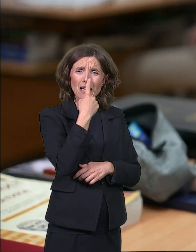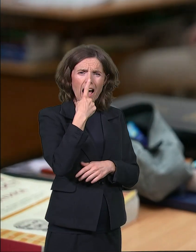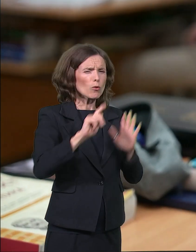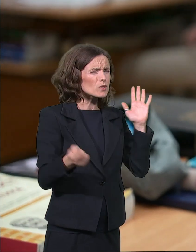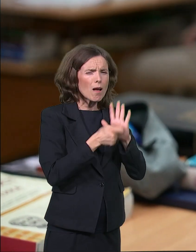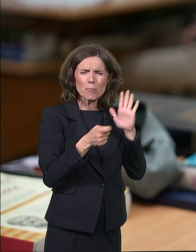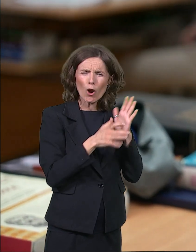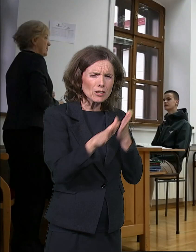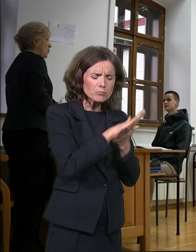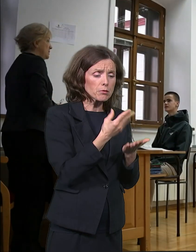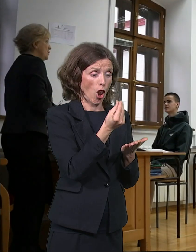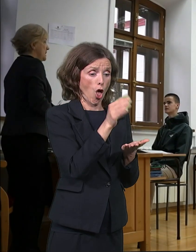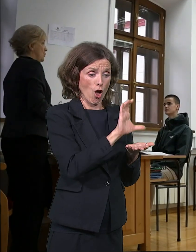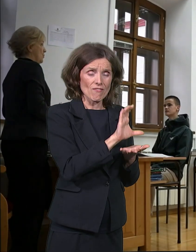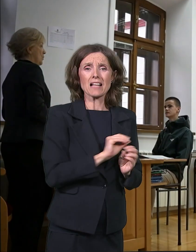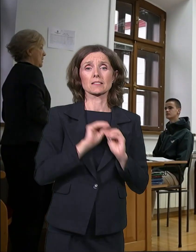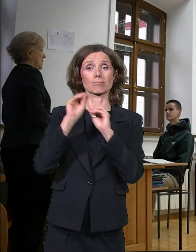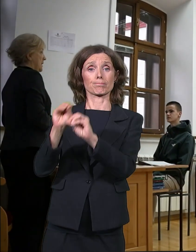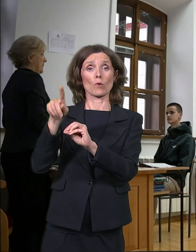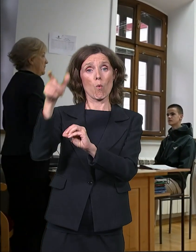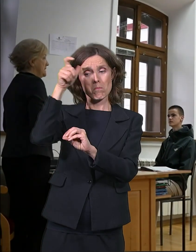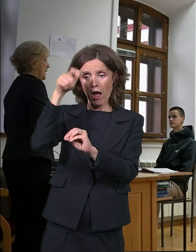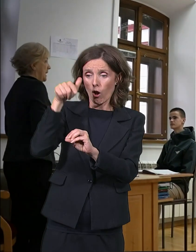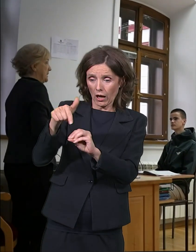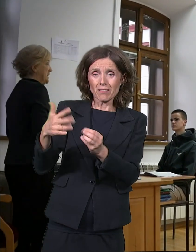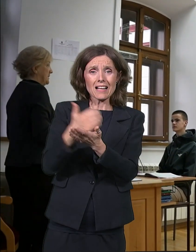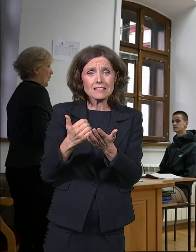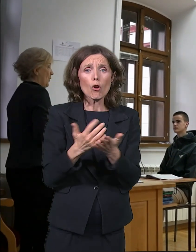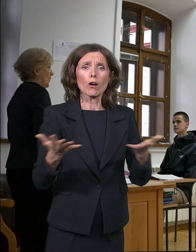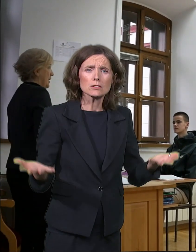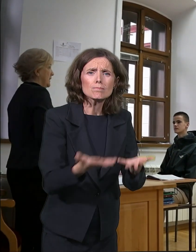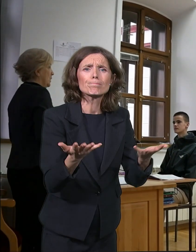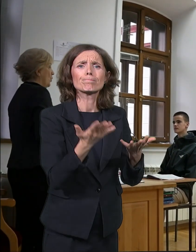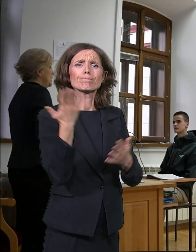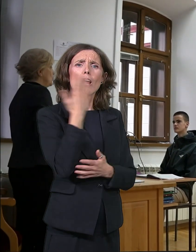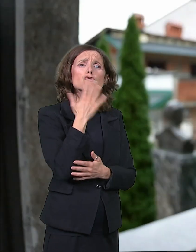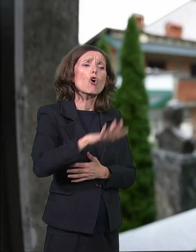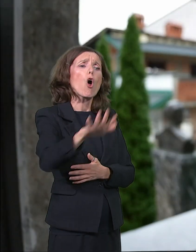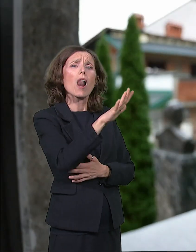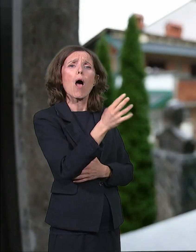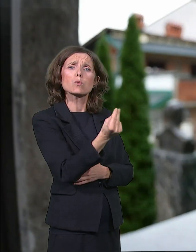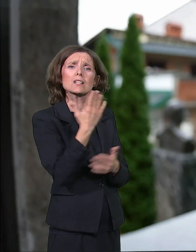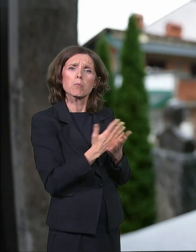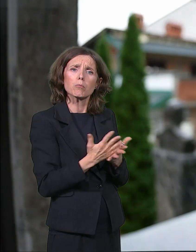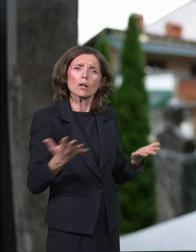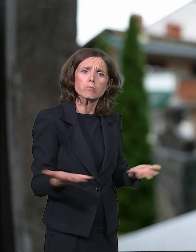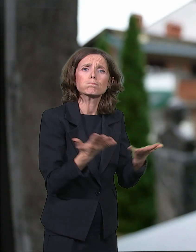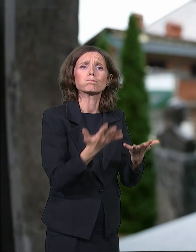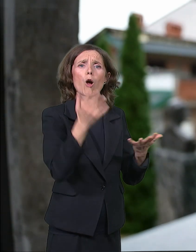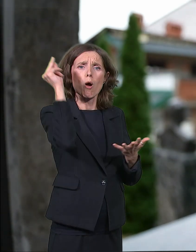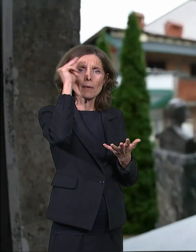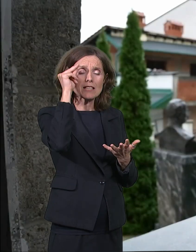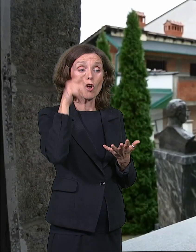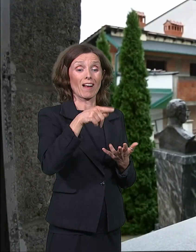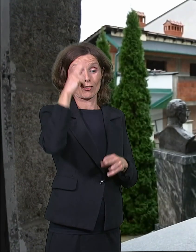a novac prebaci u Beograd kako bi mogao da bude upotrebljen za razvoj školstva u Staroj Srbiji. Tada i odlučuje da u